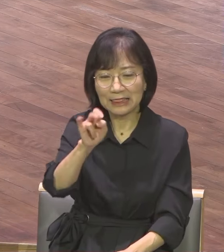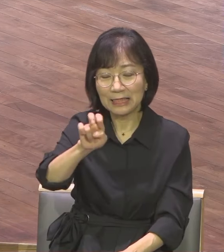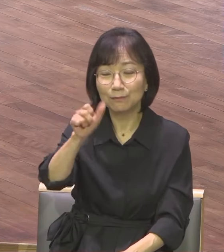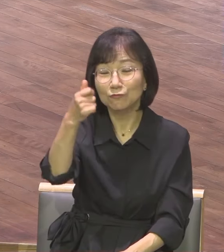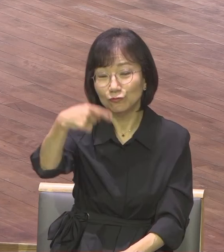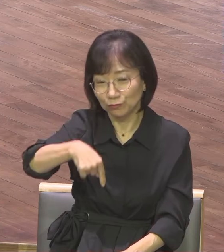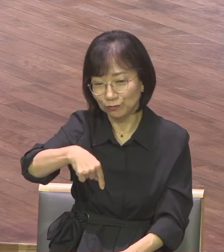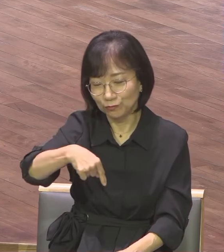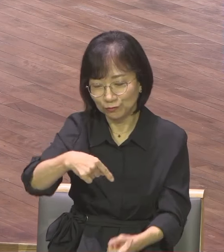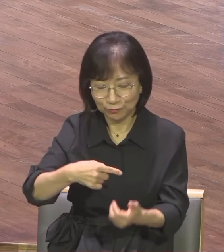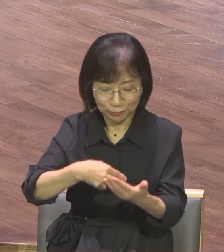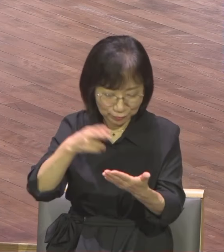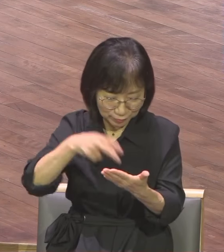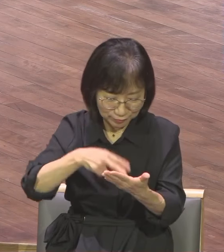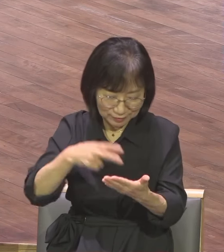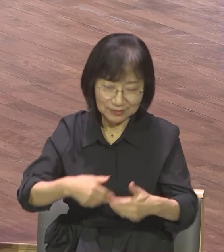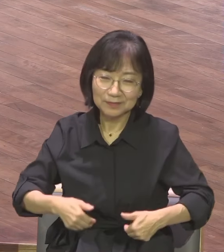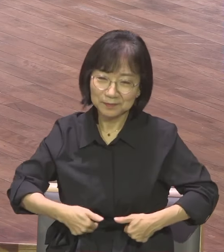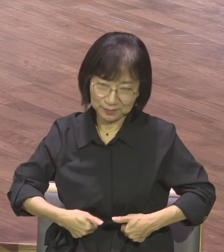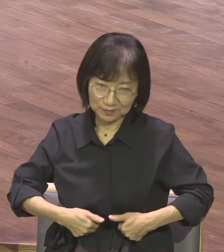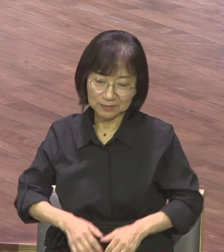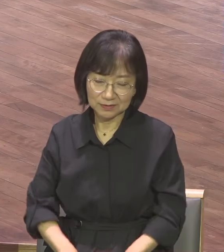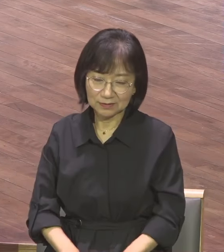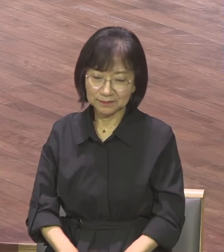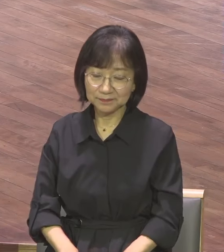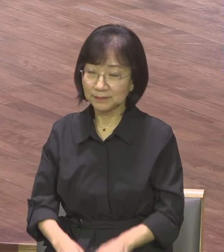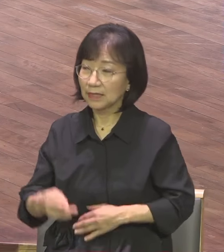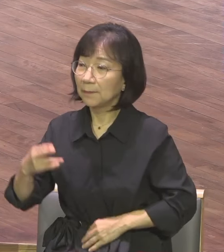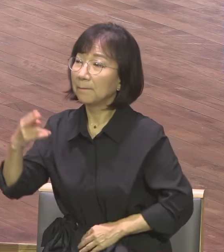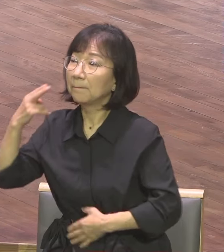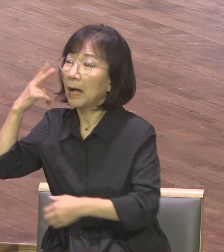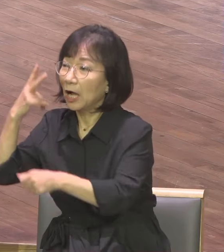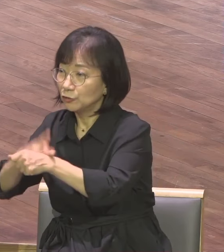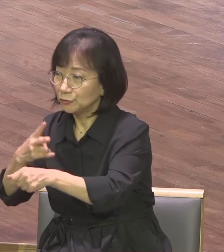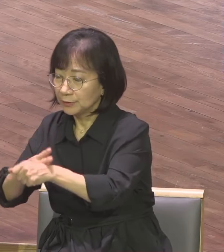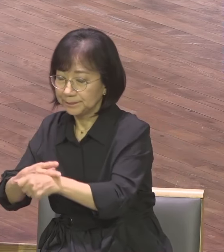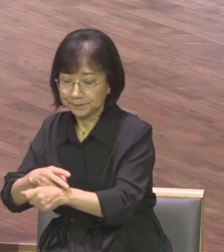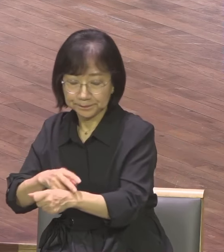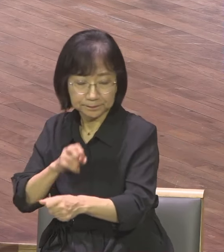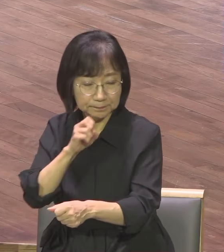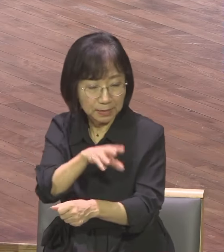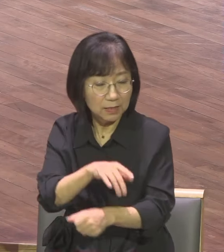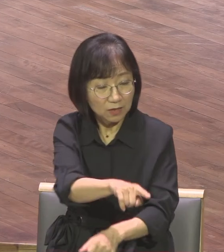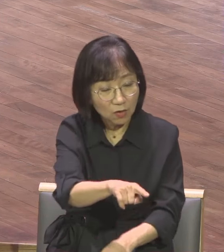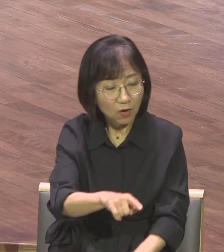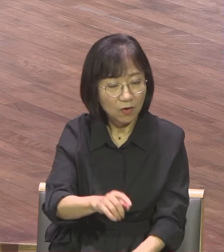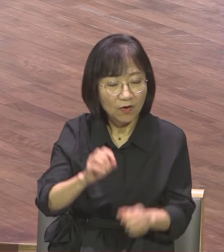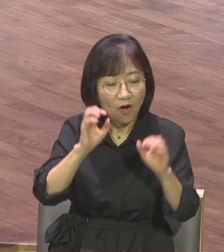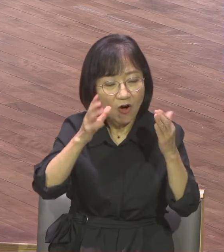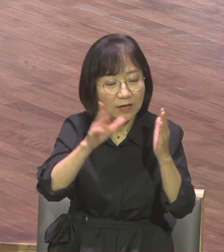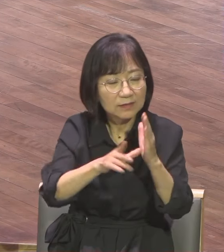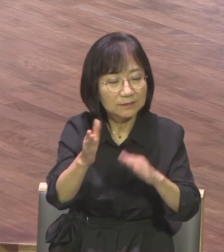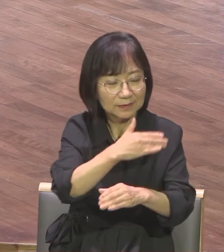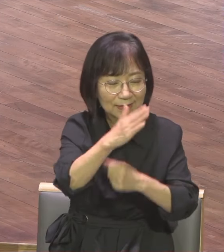바울을 사랑하는 아들에게 이렇게 합니다 내가 어렸을 때부터 성경을 알아났나니 너의 어머니와